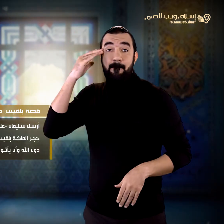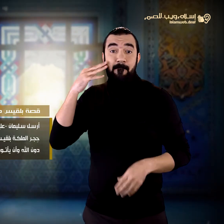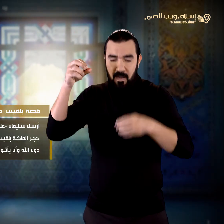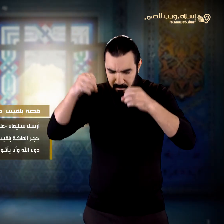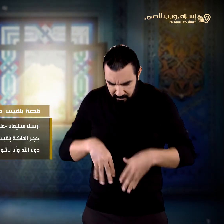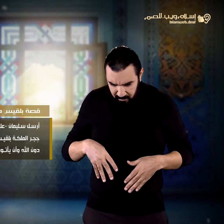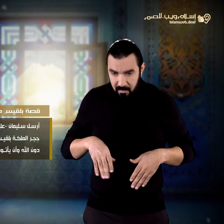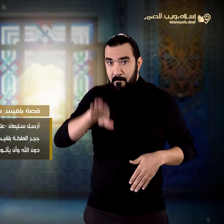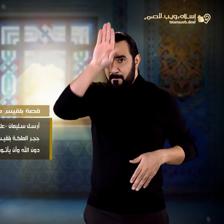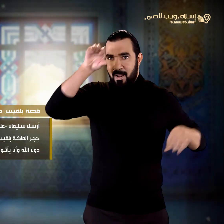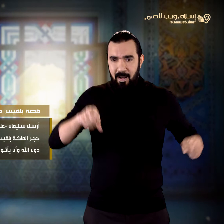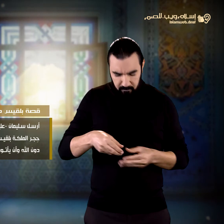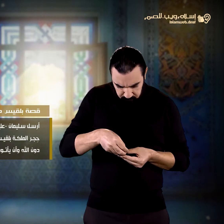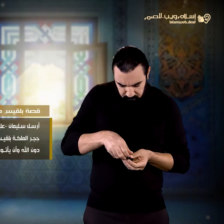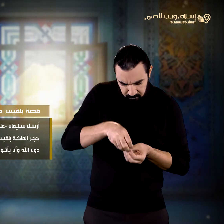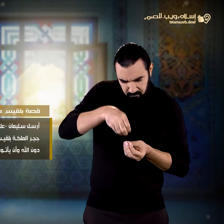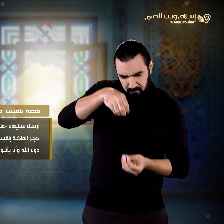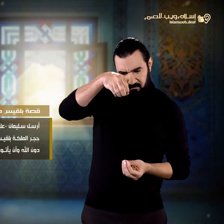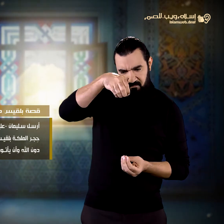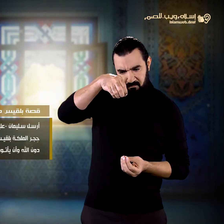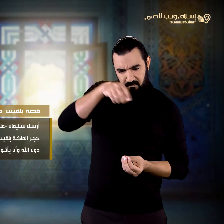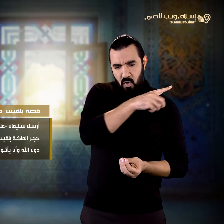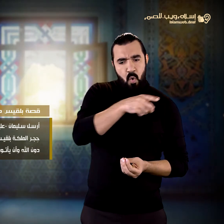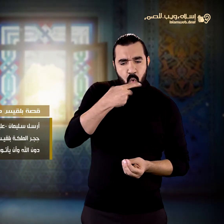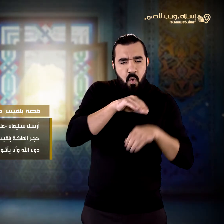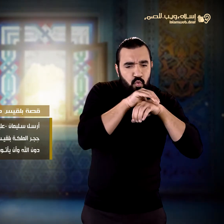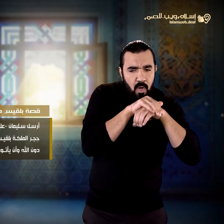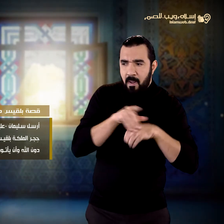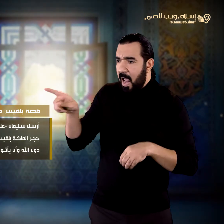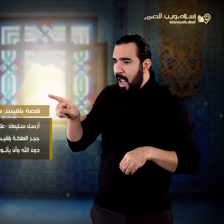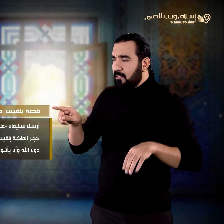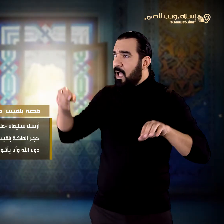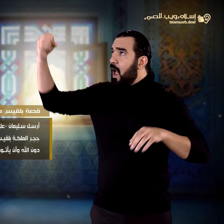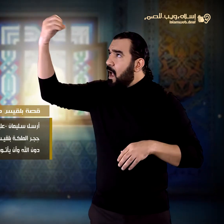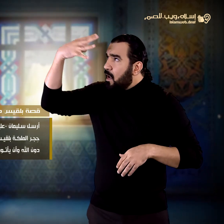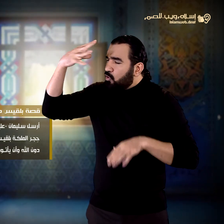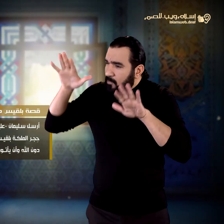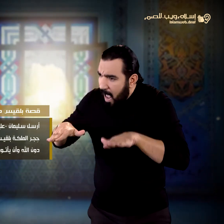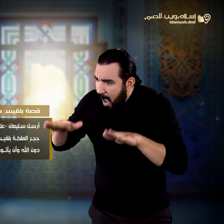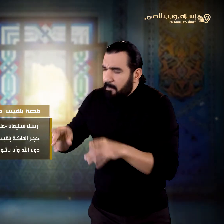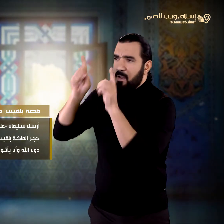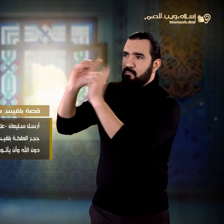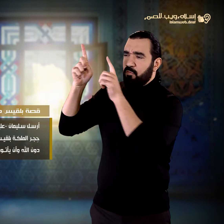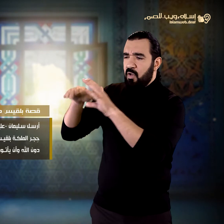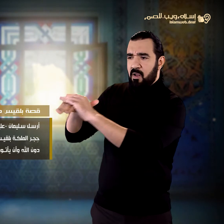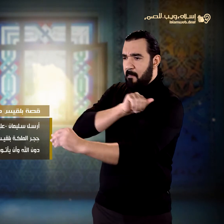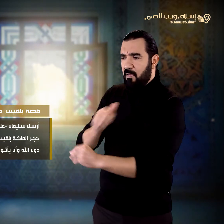وقومها ترك عبادة الشمس من دون الله وأن يأتوه طائعين